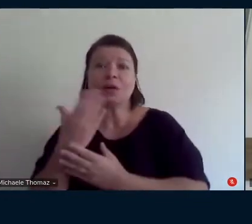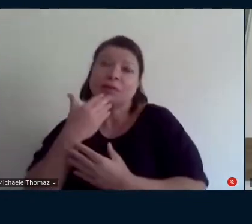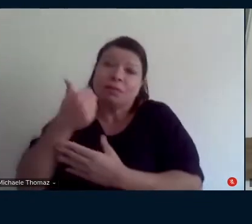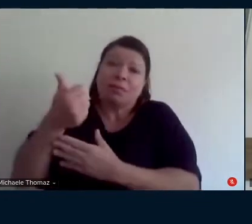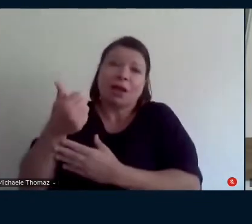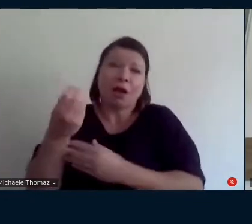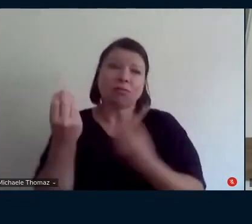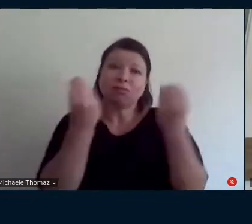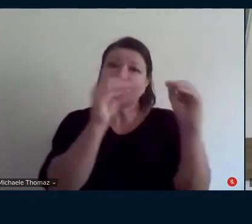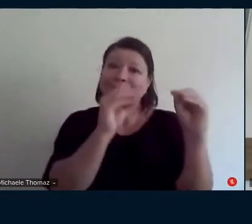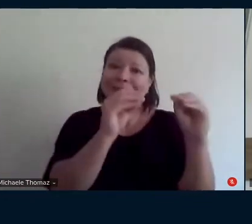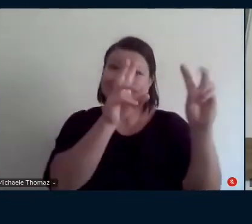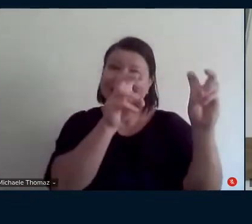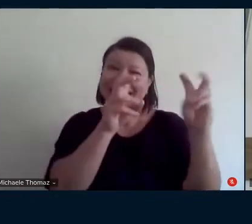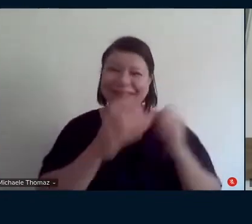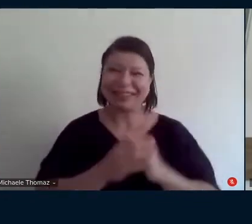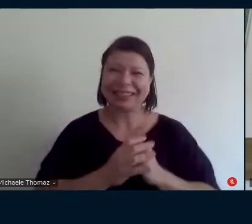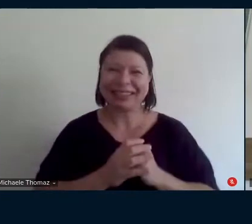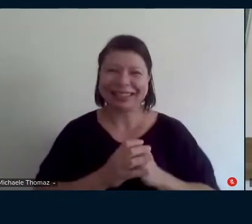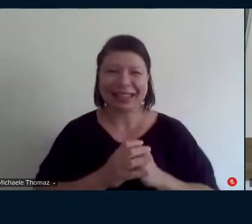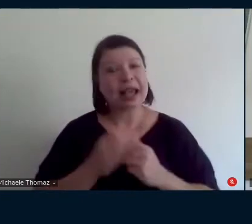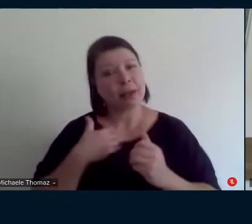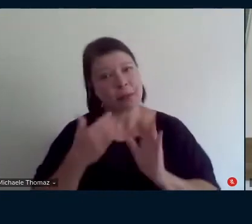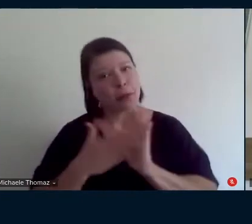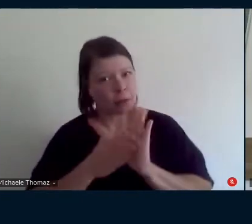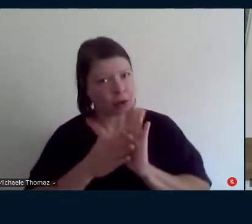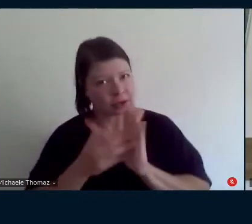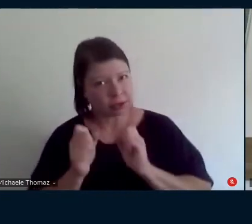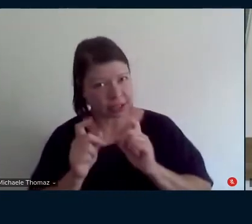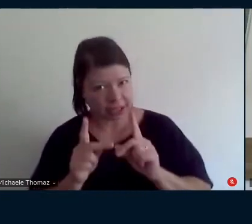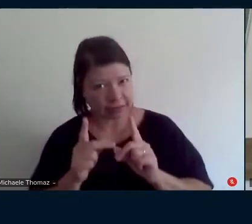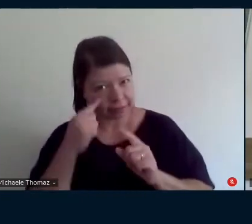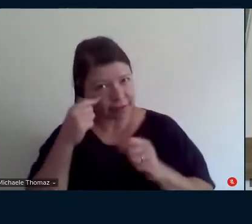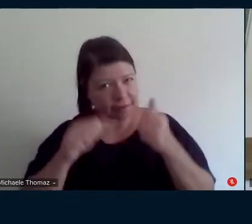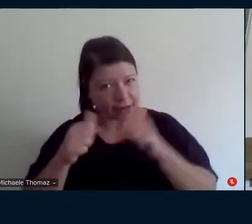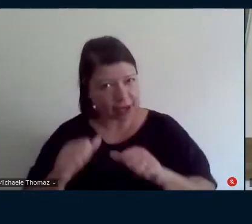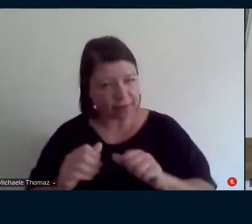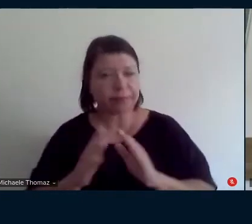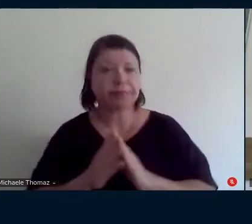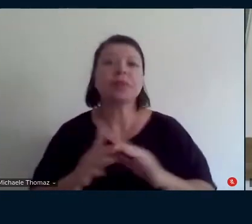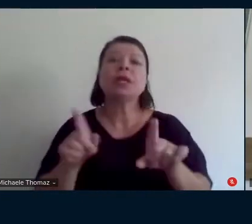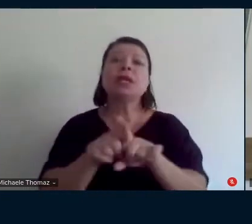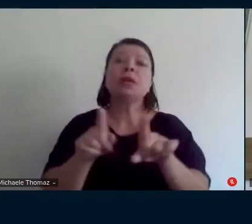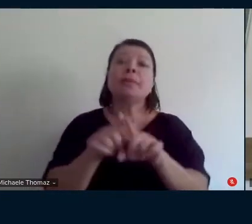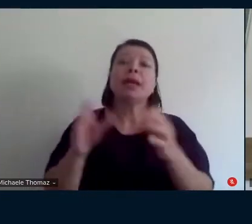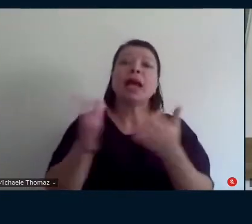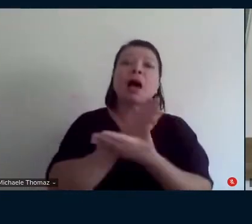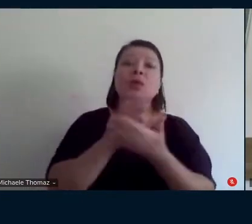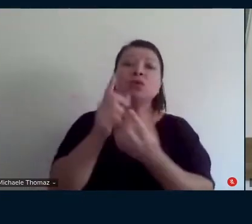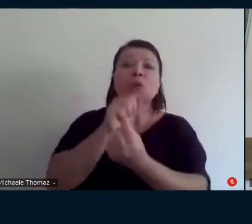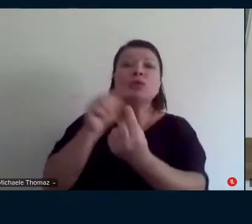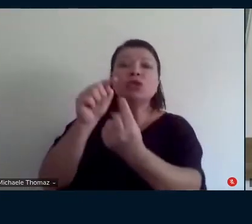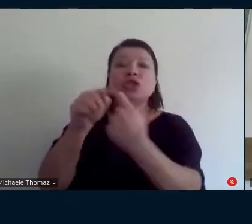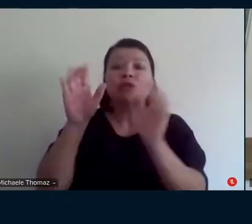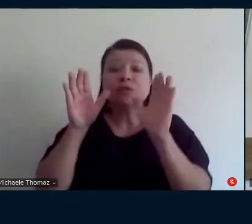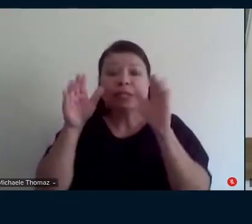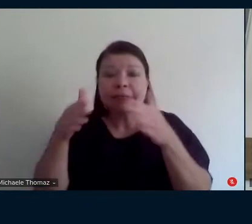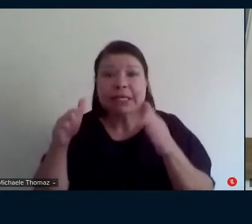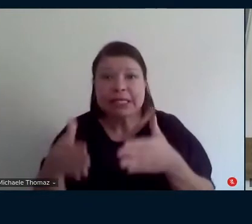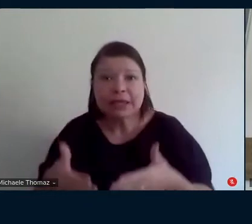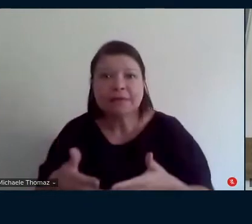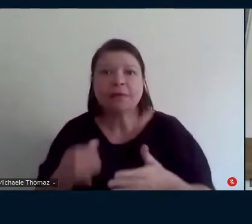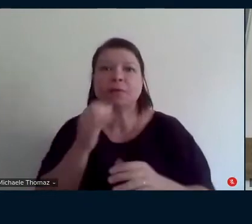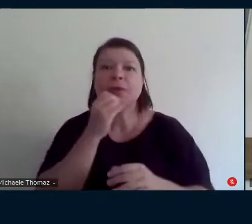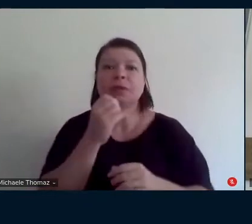propositadamente e os objetivos específicos que a gente também procura um pouco por exemplo no capítulo 2